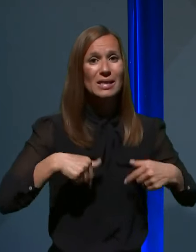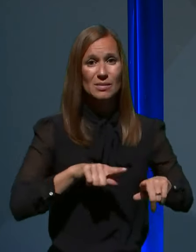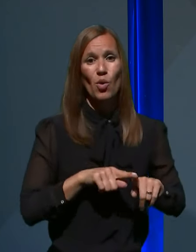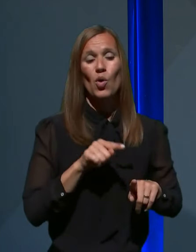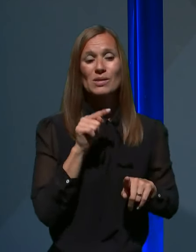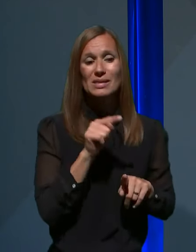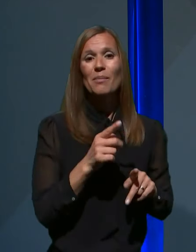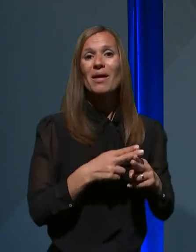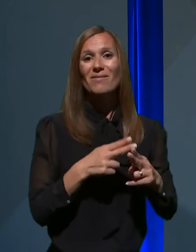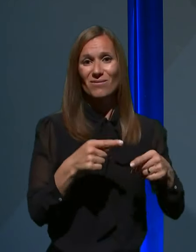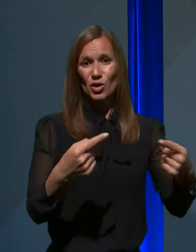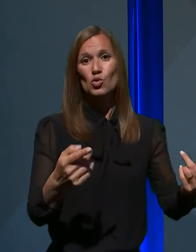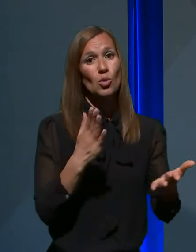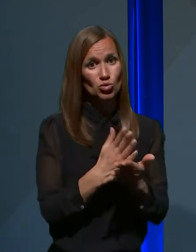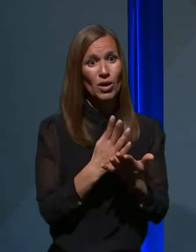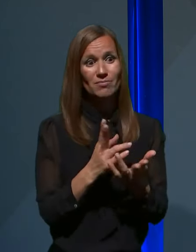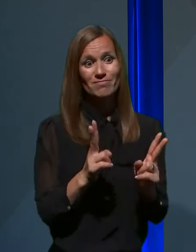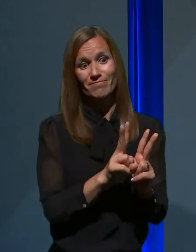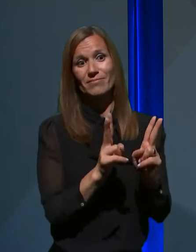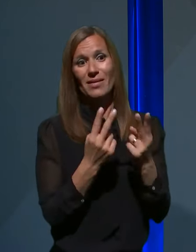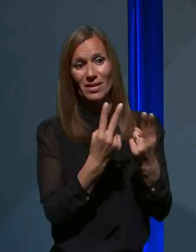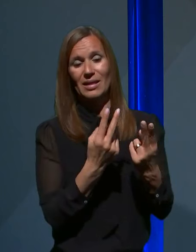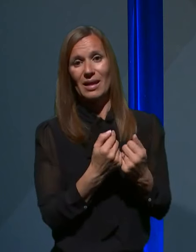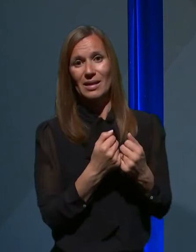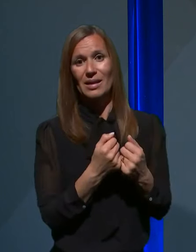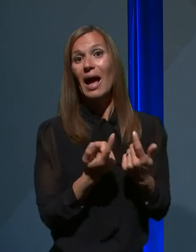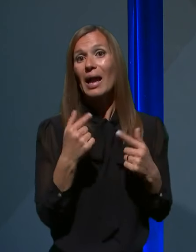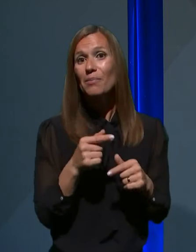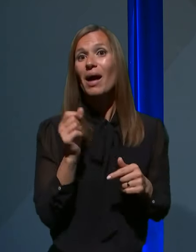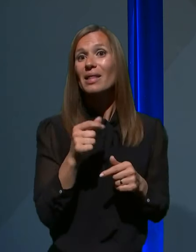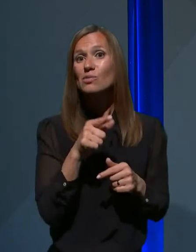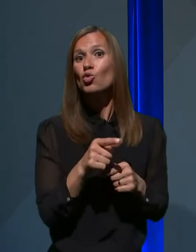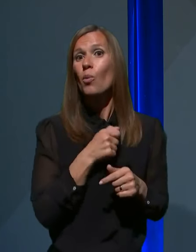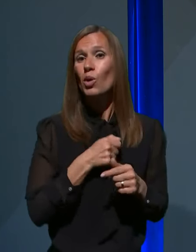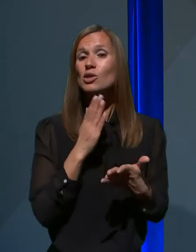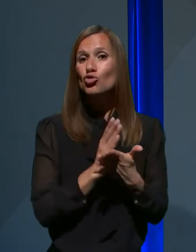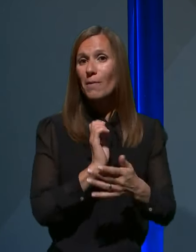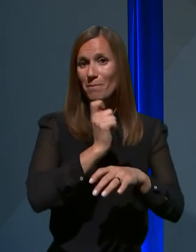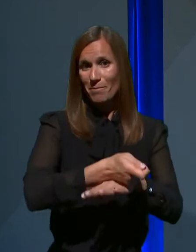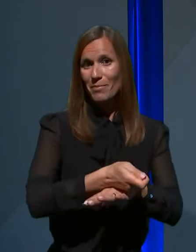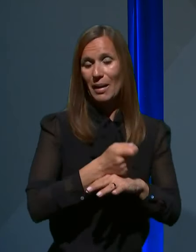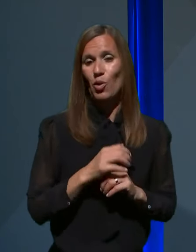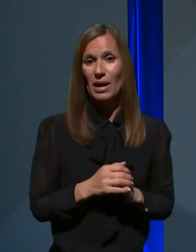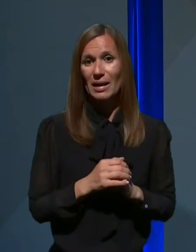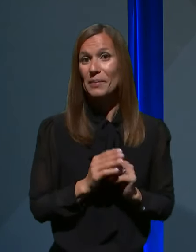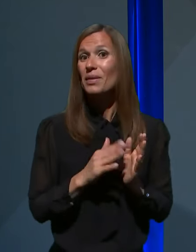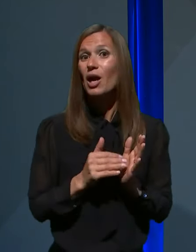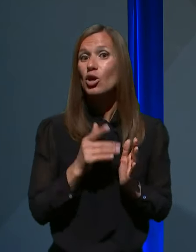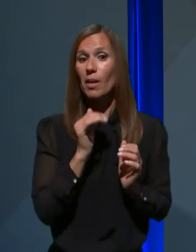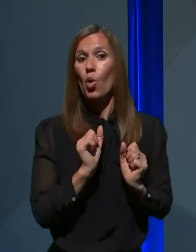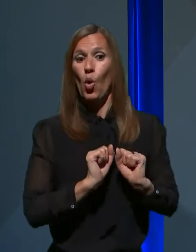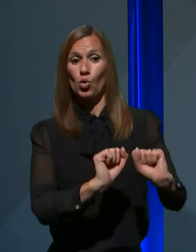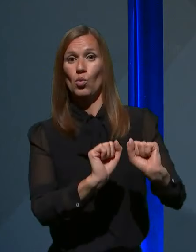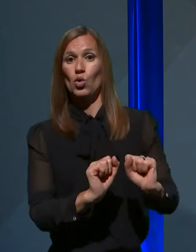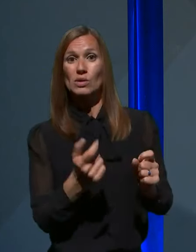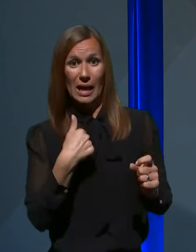virusom že srečali. Ali pa, če hočete, da smo to bolezen preboleli. Kakšna bo imunost, ali smo